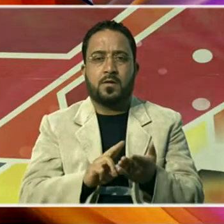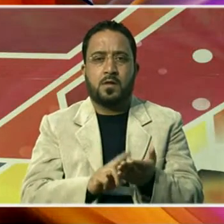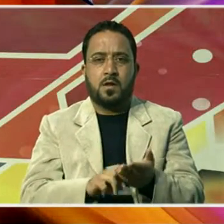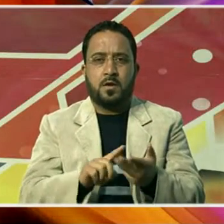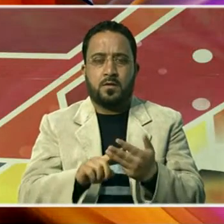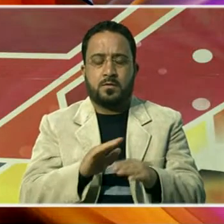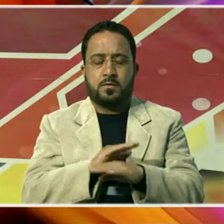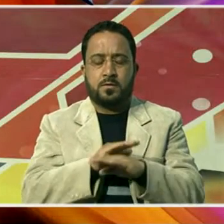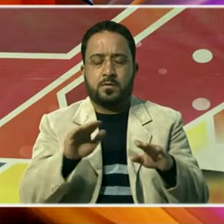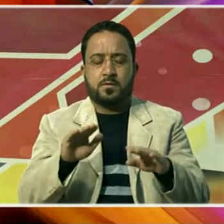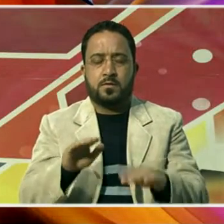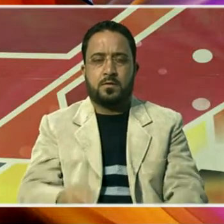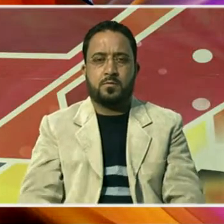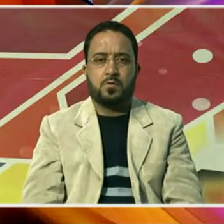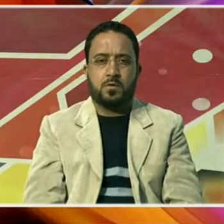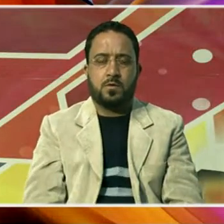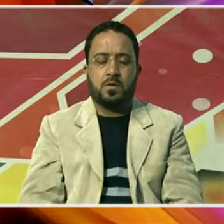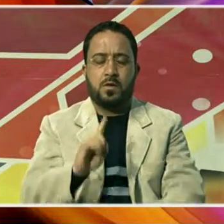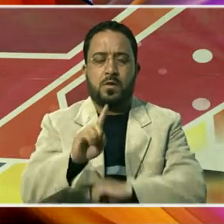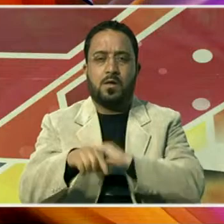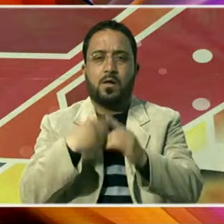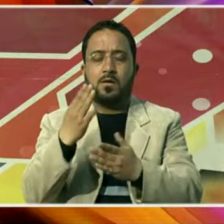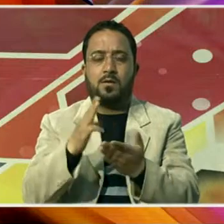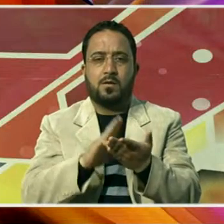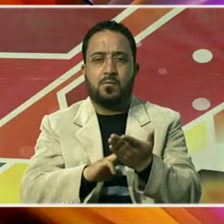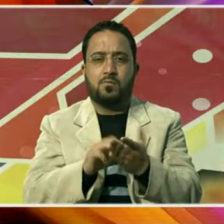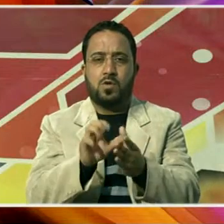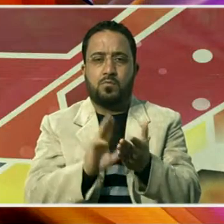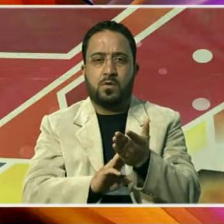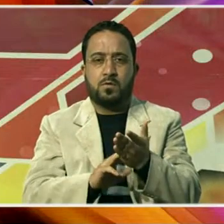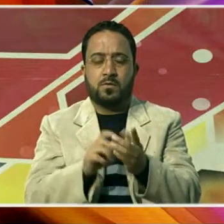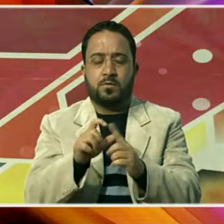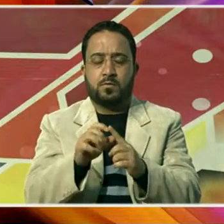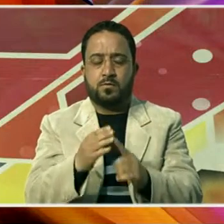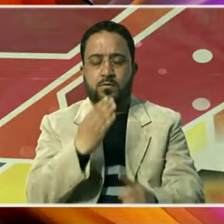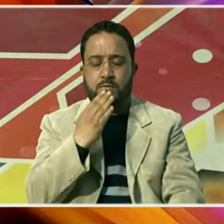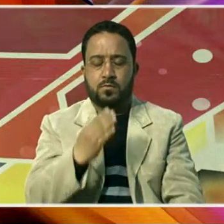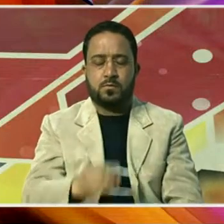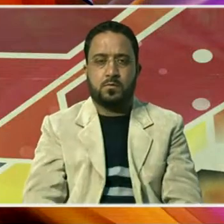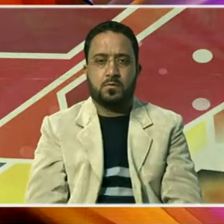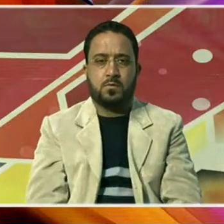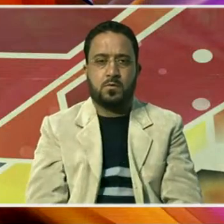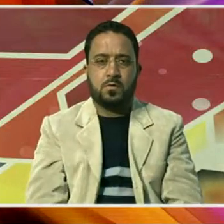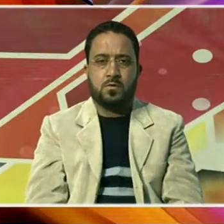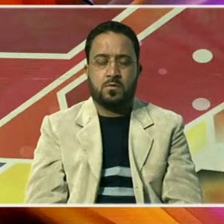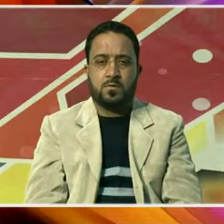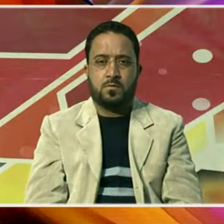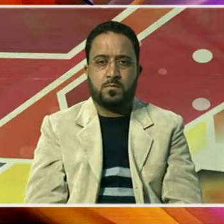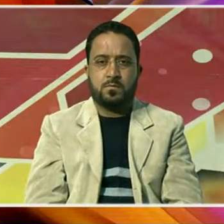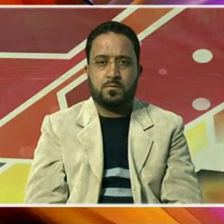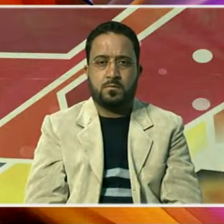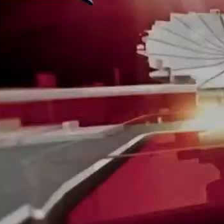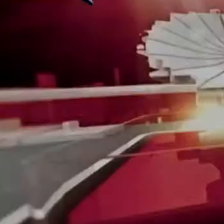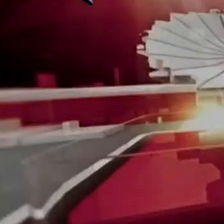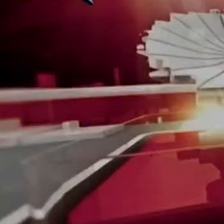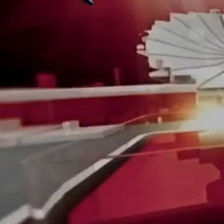خبروں کا بلٹن ختم ہوتا ہے اگلے شمارے تک اجازت دیجئے خدا حافظ